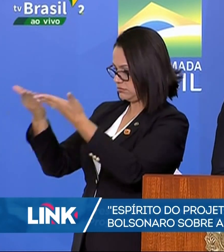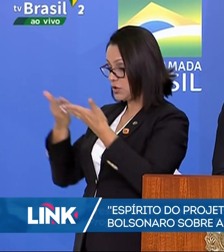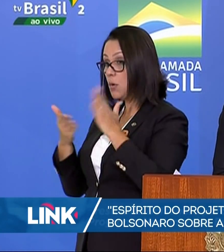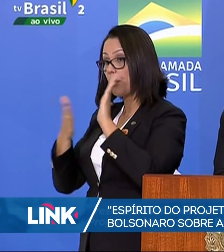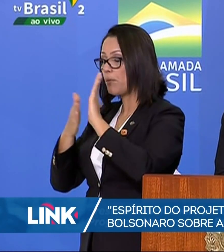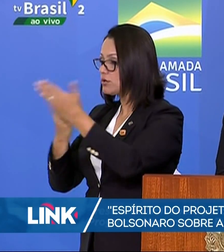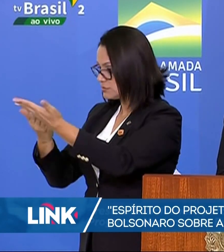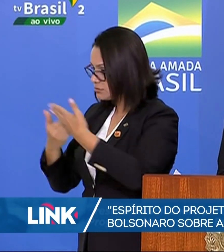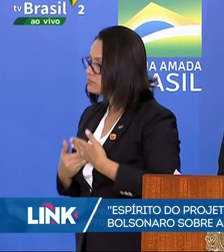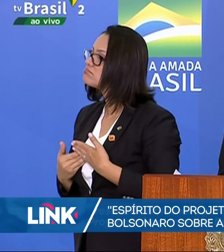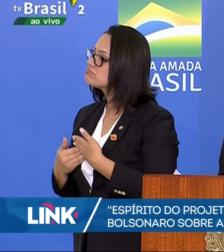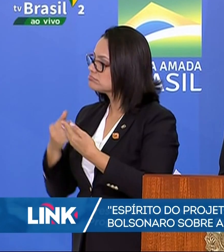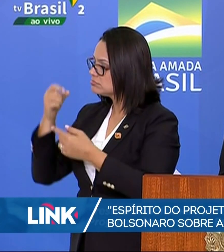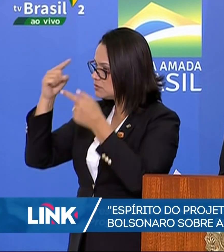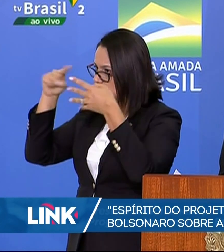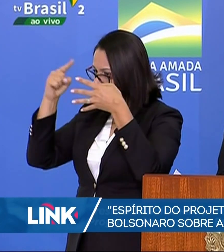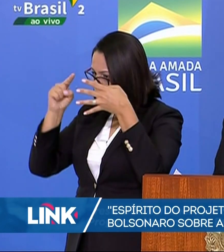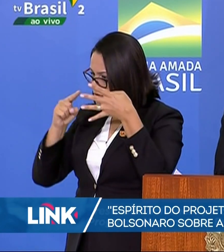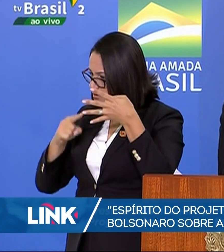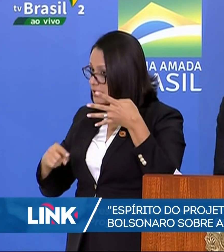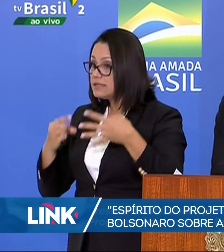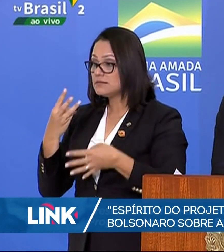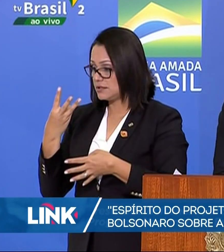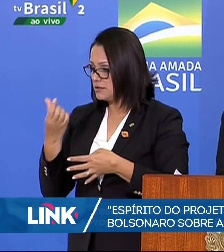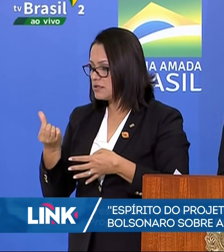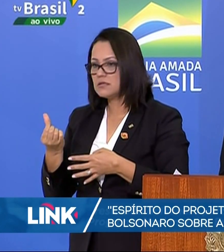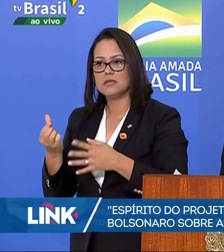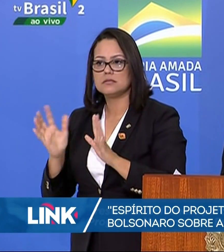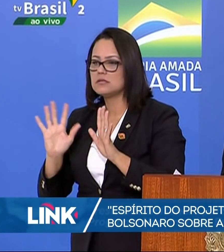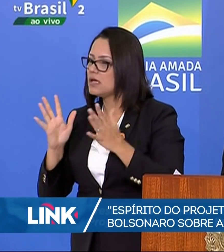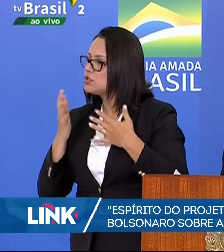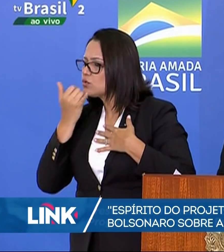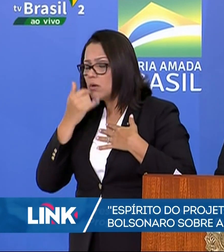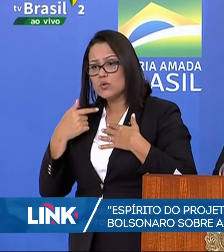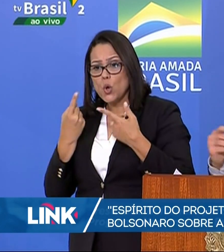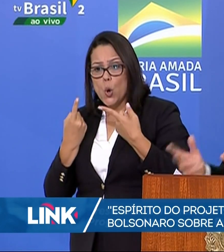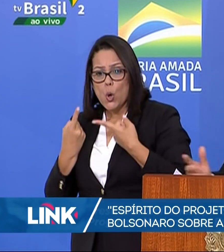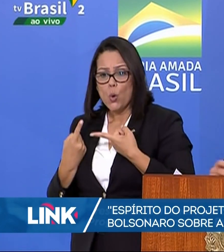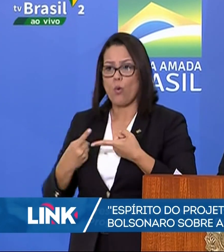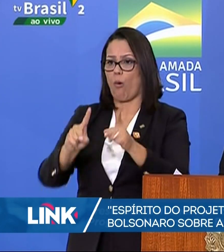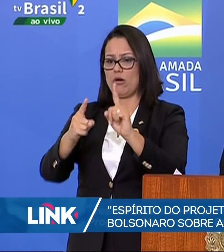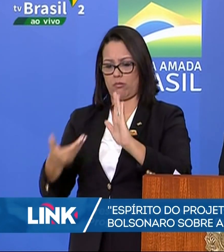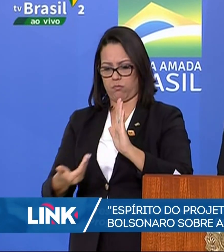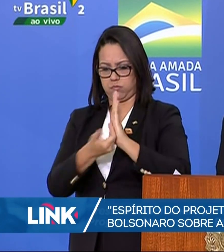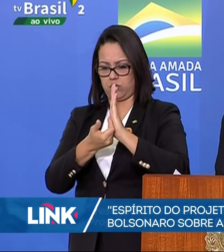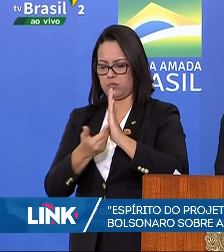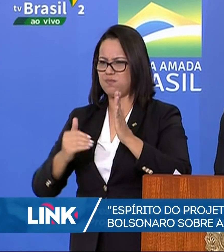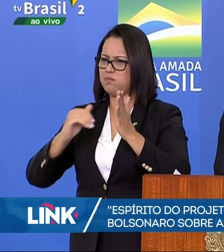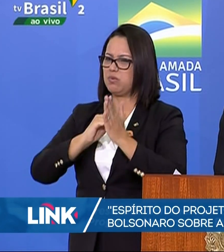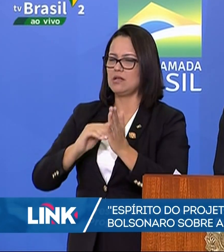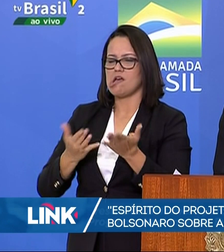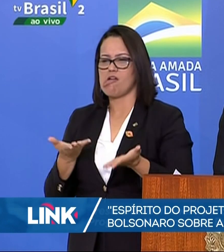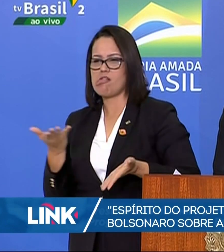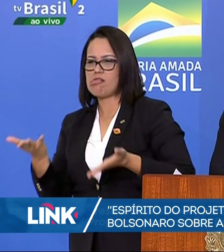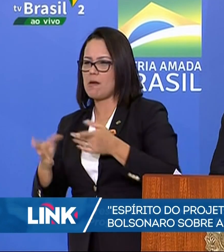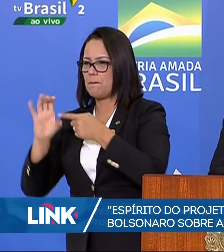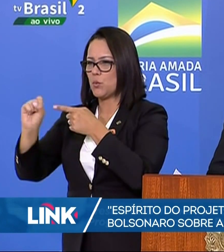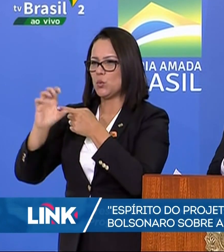acolhi as 36. Não estou afrontando o Parlamento, nem querendo fazer média com a população,